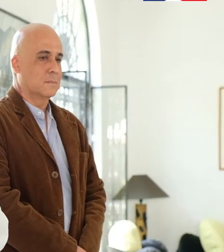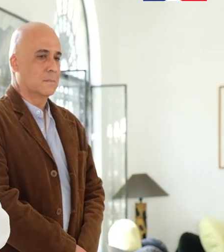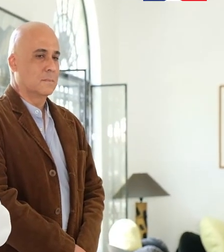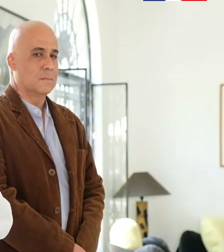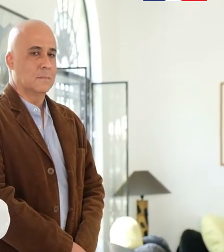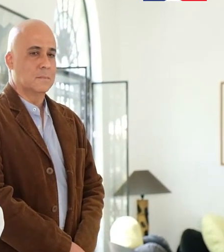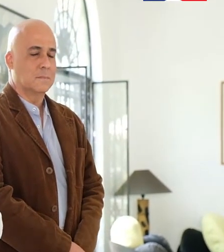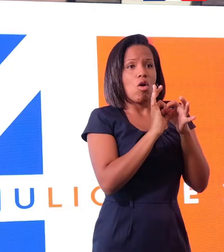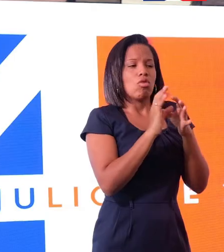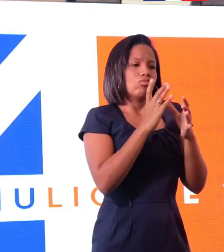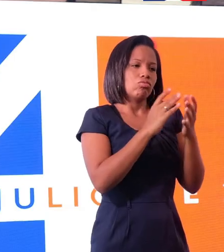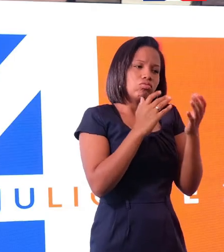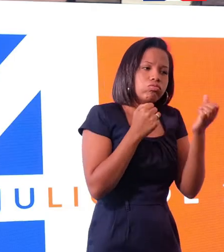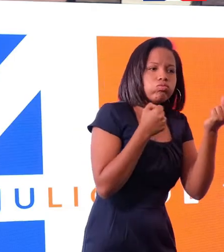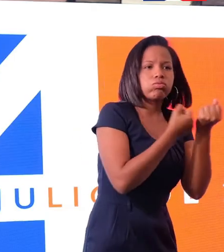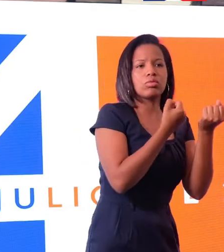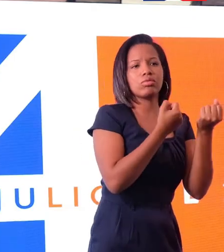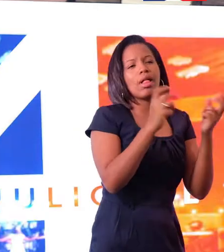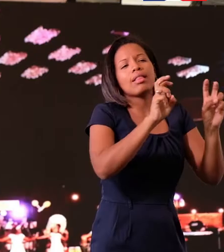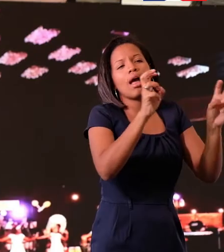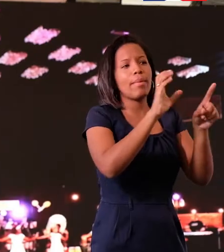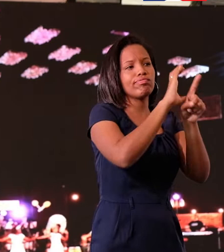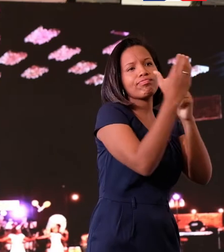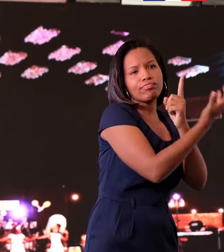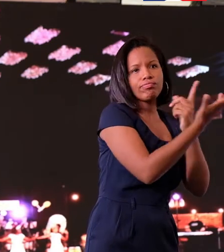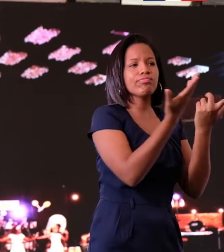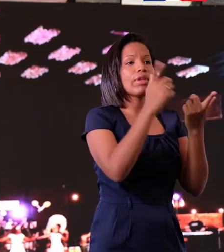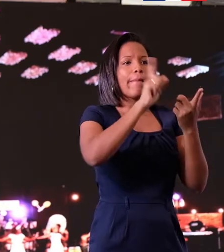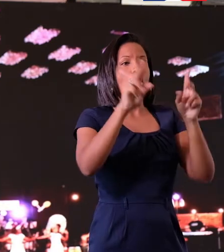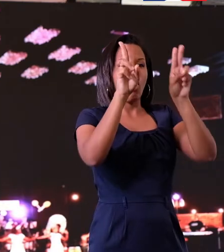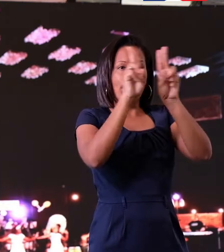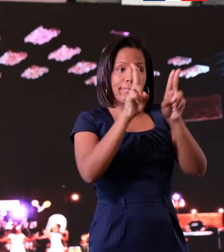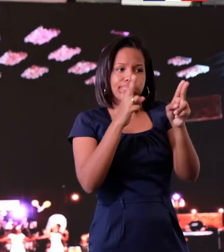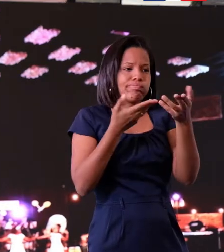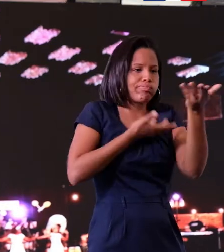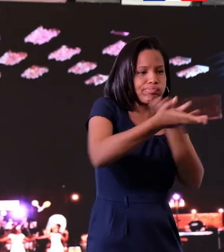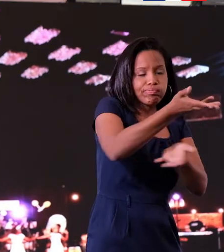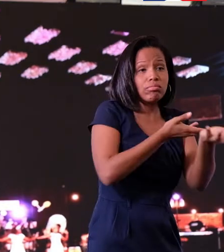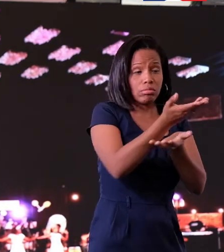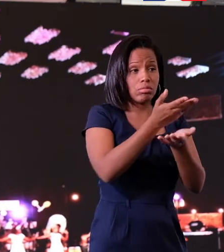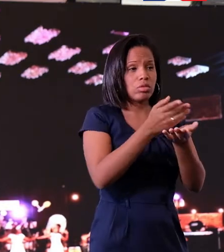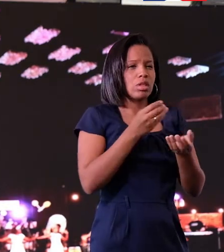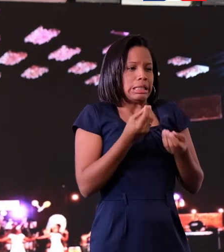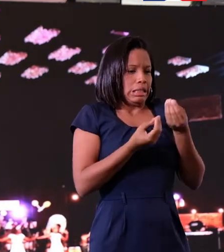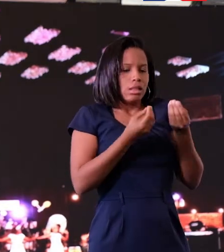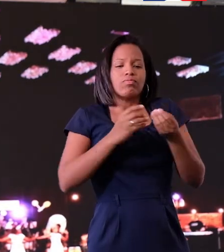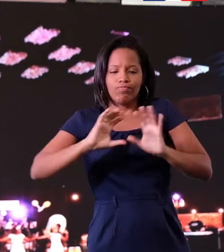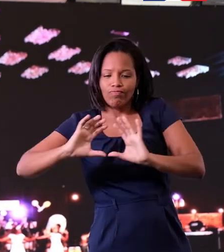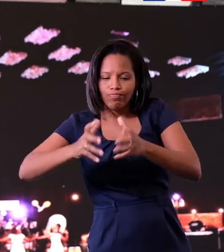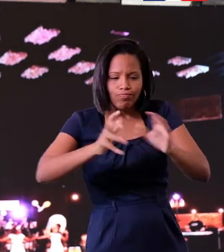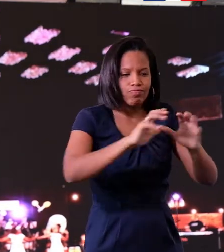todo en el ámbito de la cultura y de la cooperación con la sociedad civil a través de numerosas organizaciones y